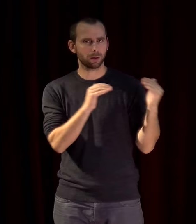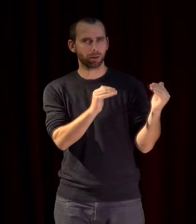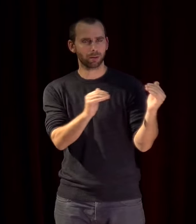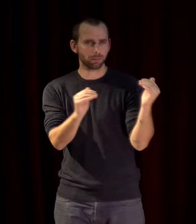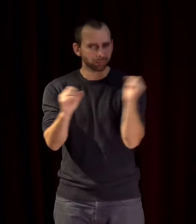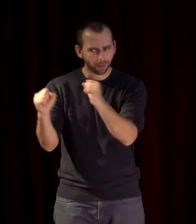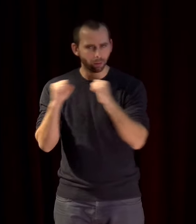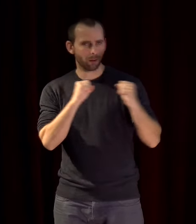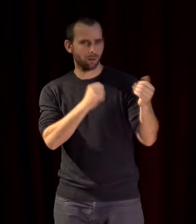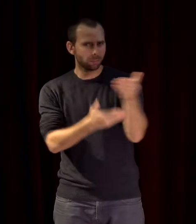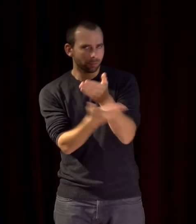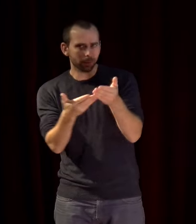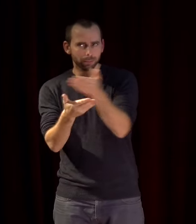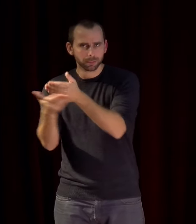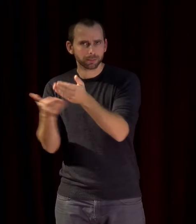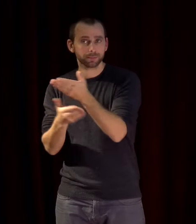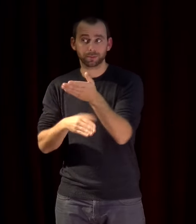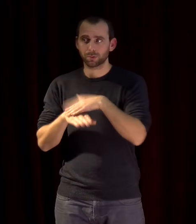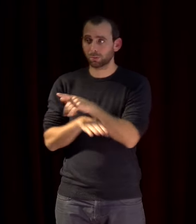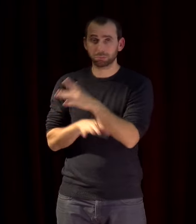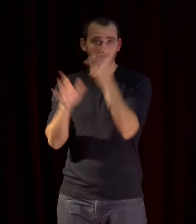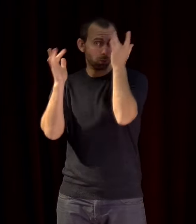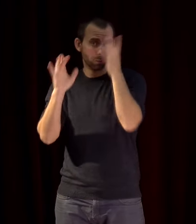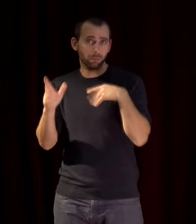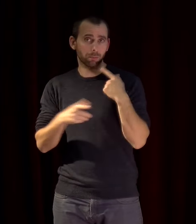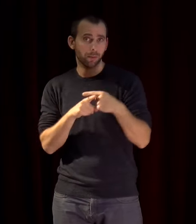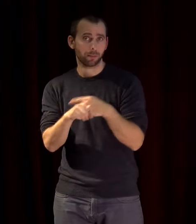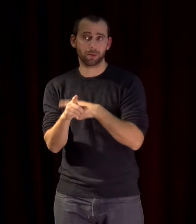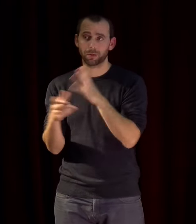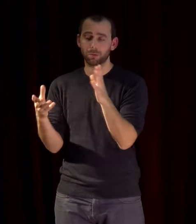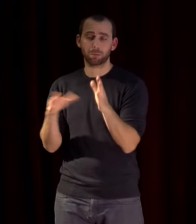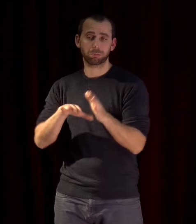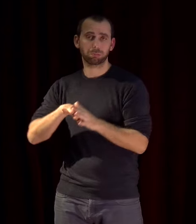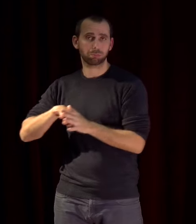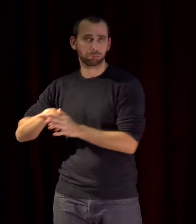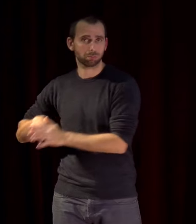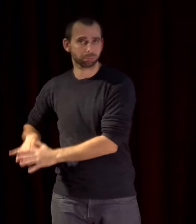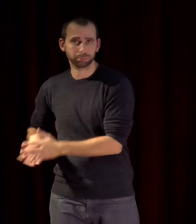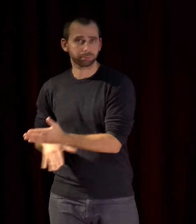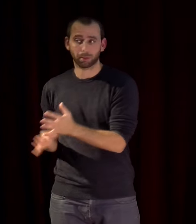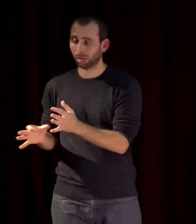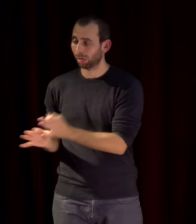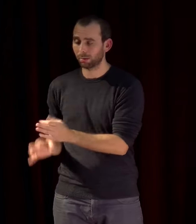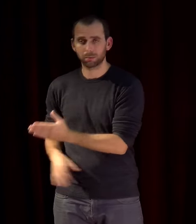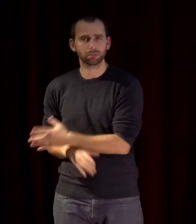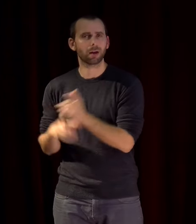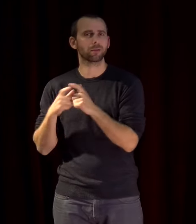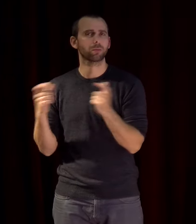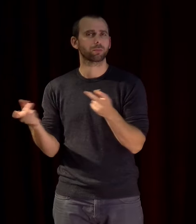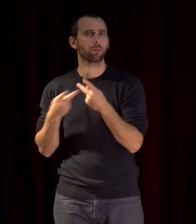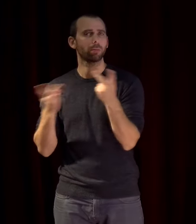seulement maintenant il est devenu un dossier mineur les institutions publiques nationales et